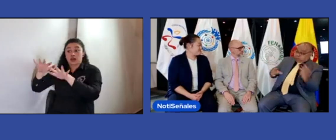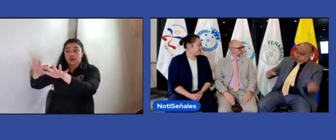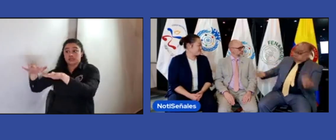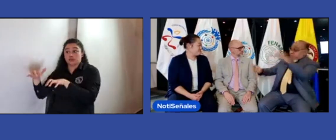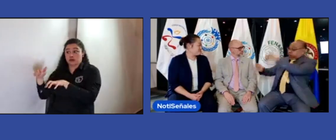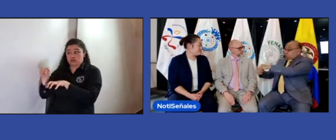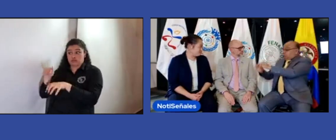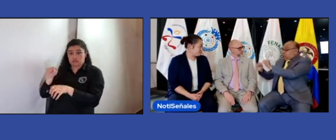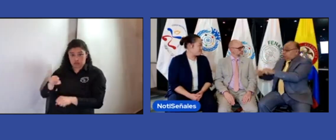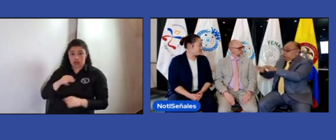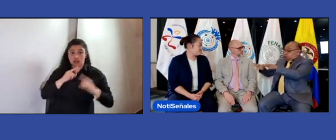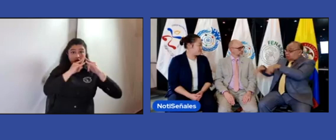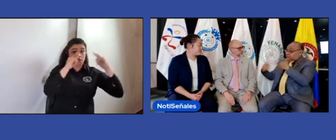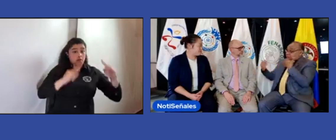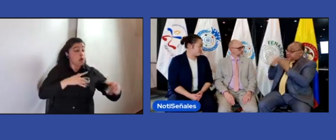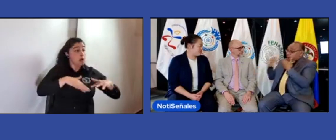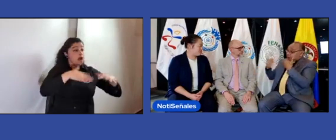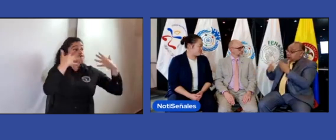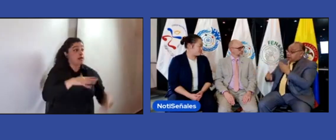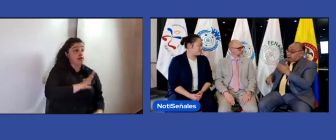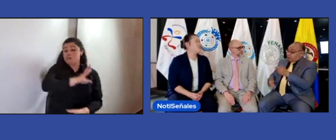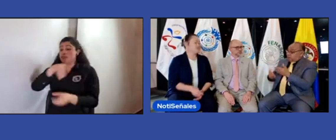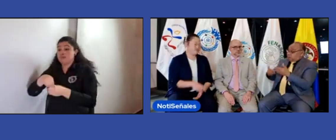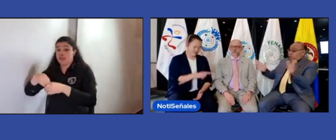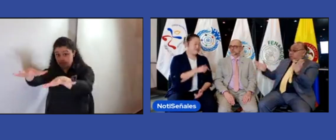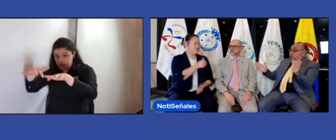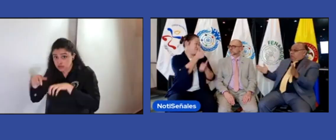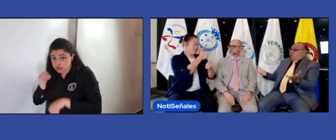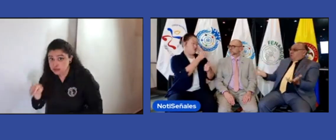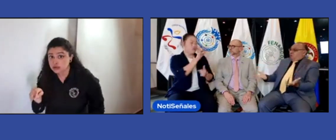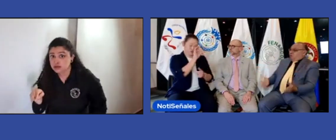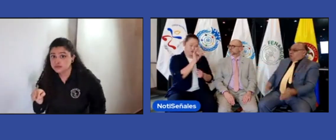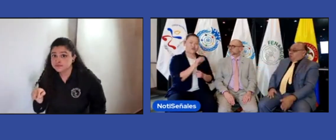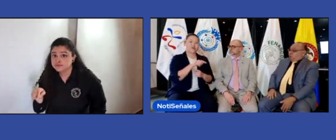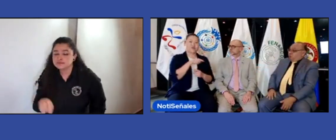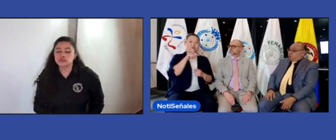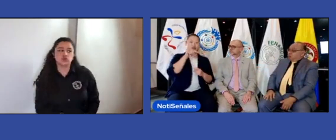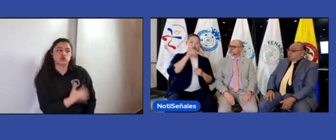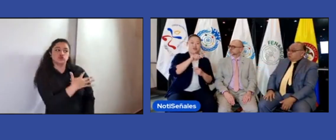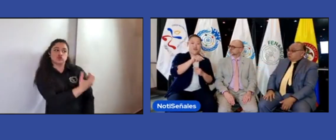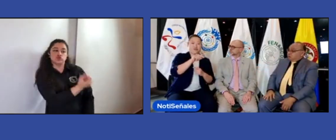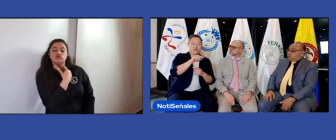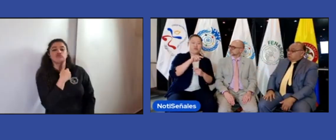sección de jóvenes, ¿también podrían hacer parte de esta asamblea? Muy buena pregunta, Henry.